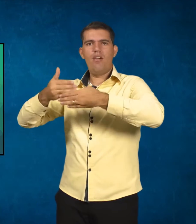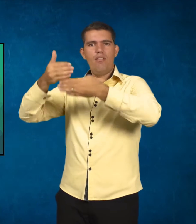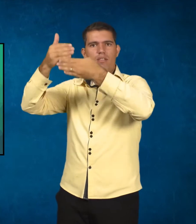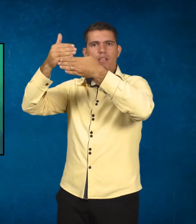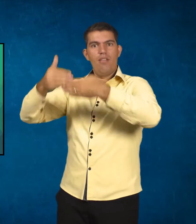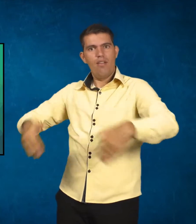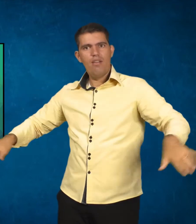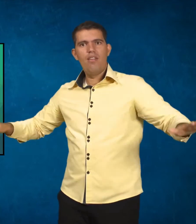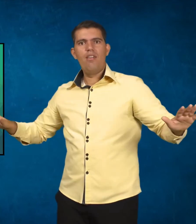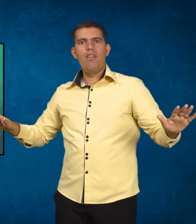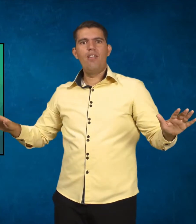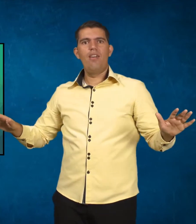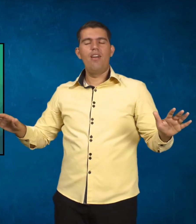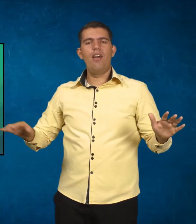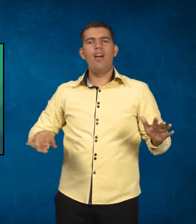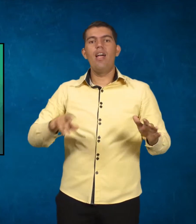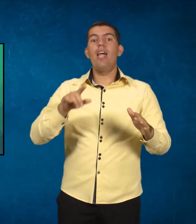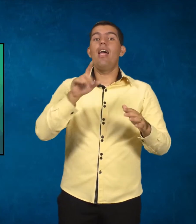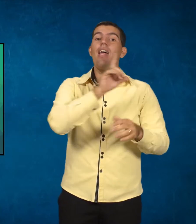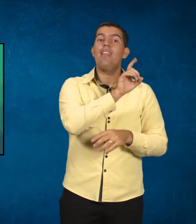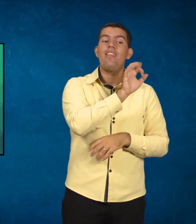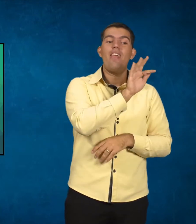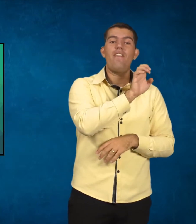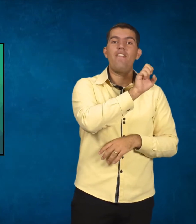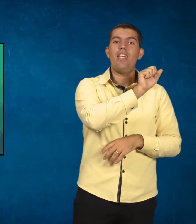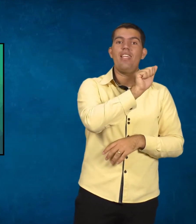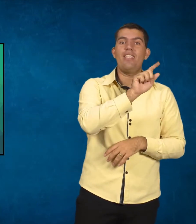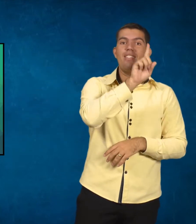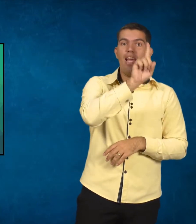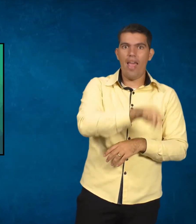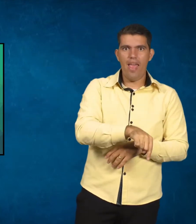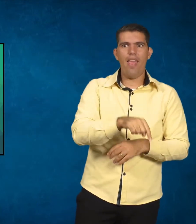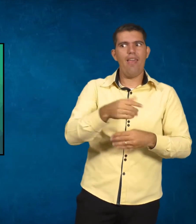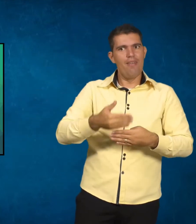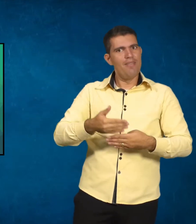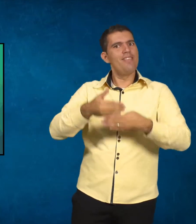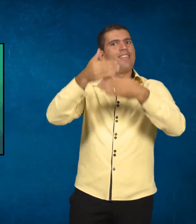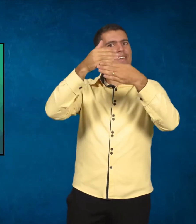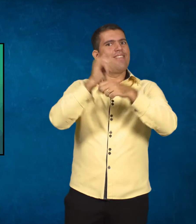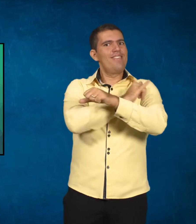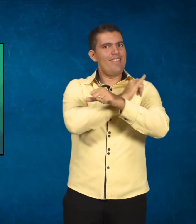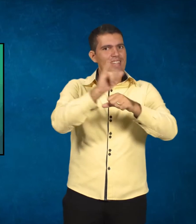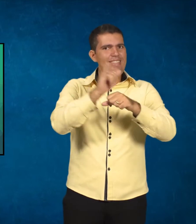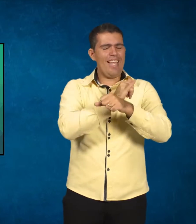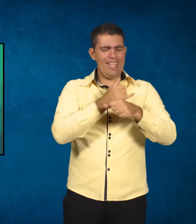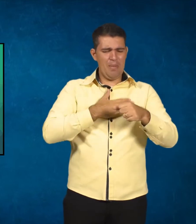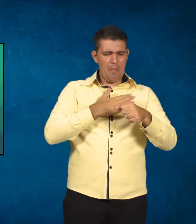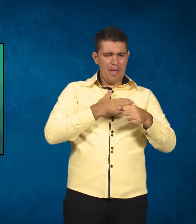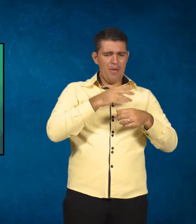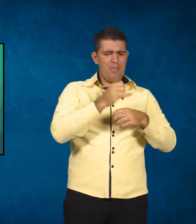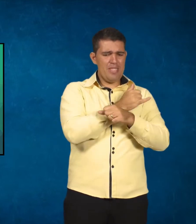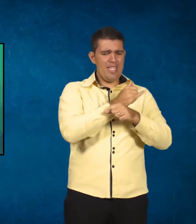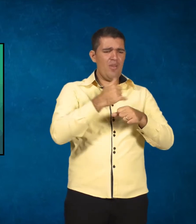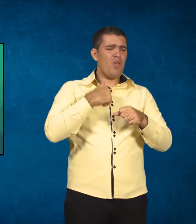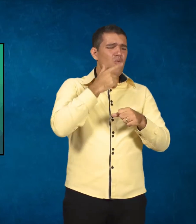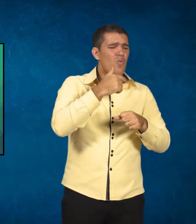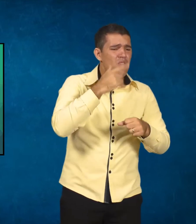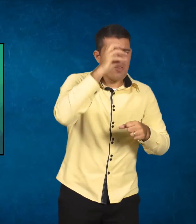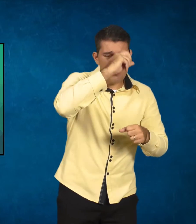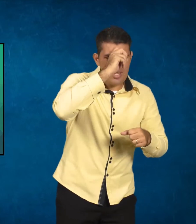seria uma estratégia, um obstáculo que um aluno tem para não aprender algo. Então, ele